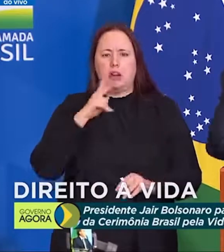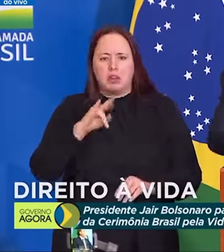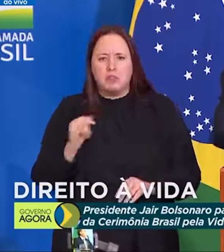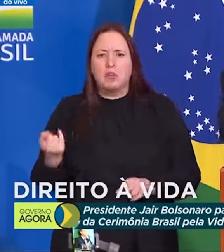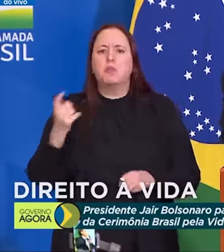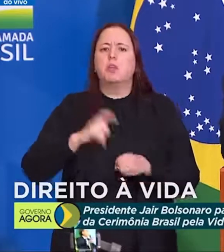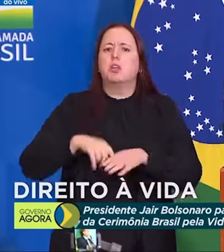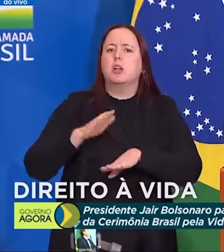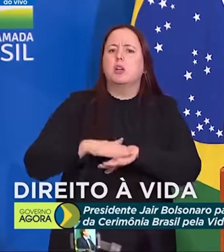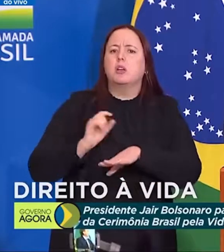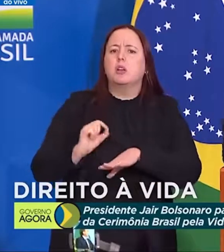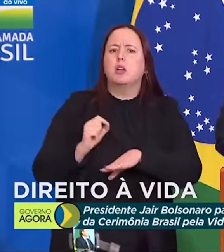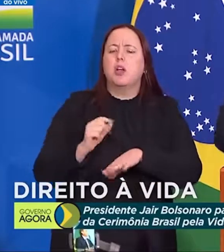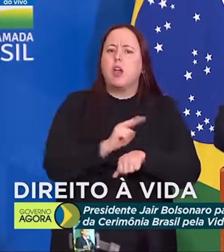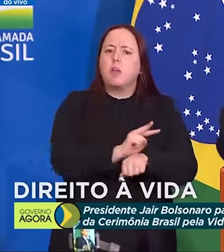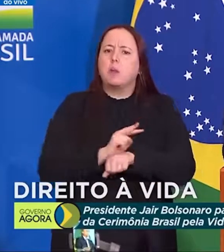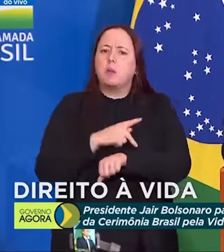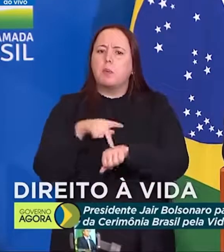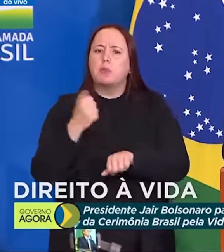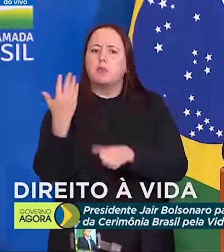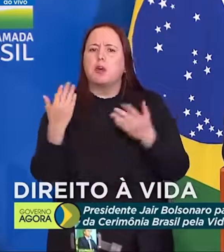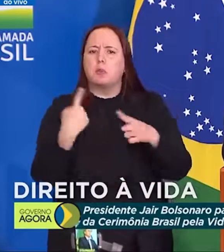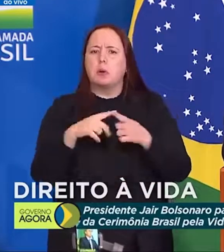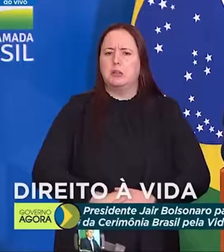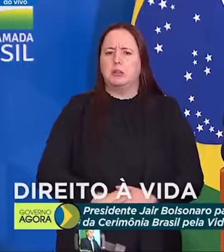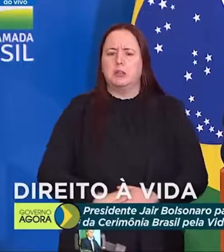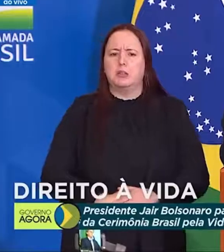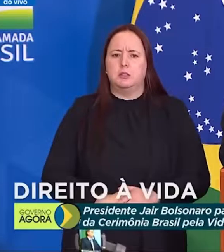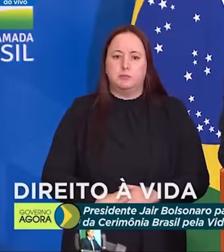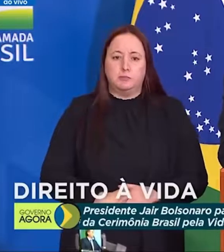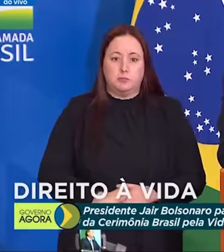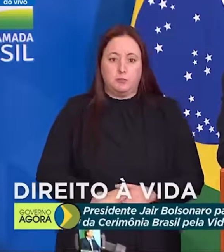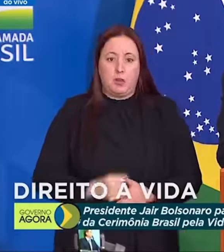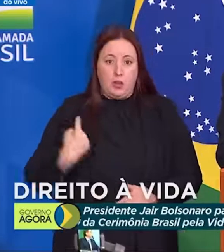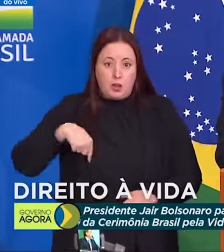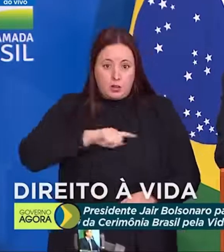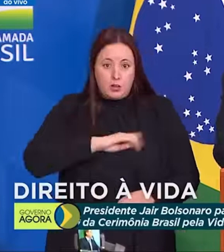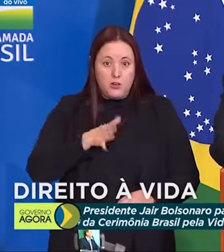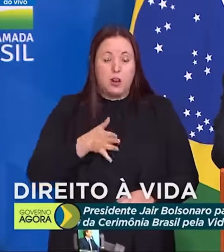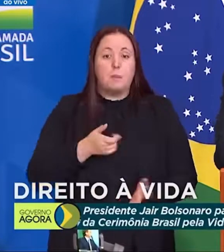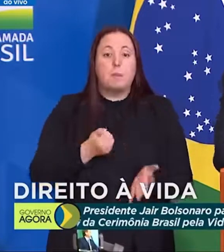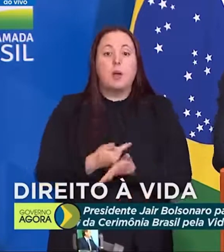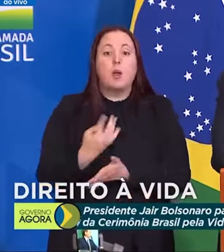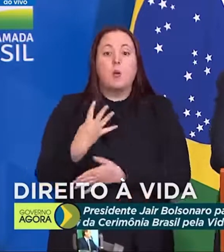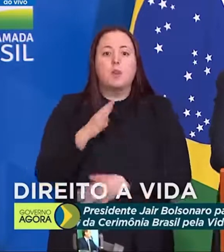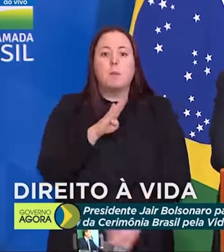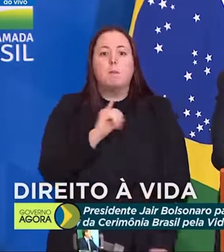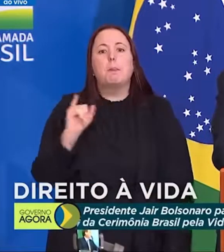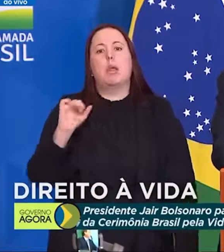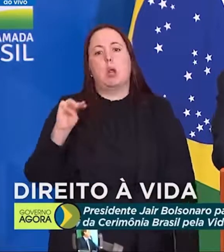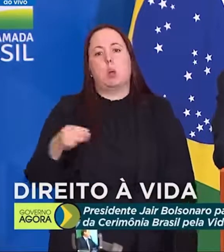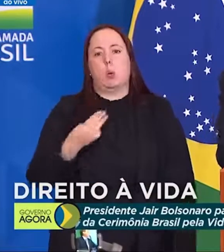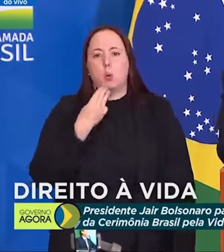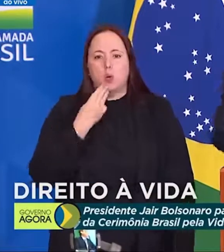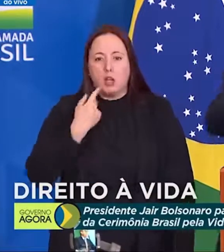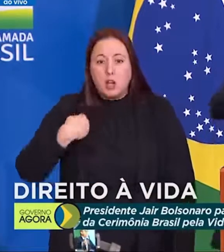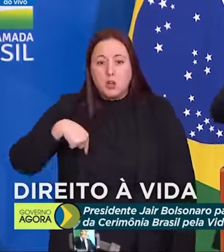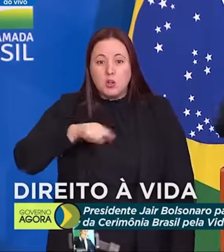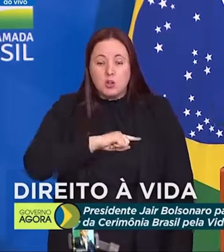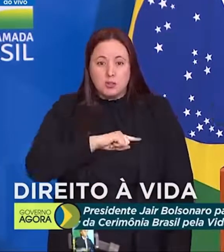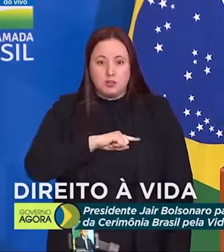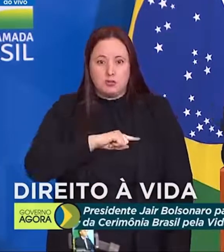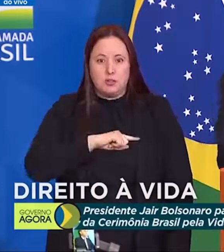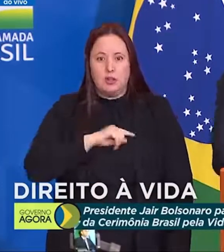a fazer empréstimos para outros países que isso é investimento. Nós já pagamos 4 bilhões nós, o FAT